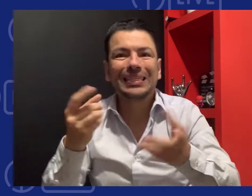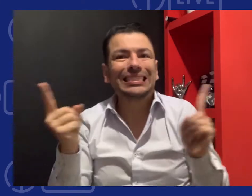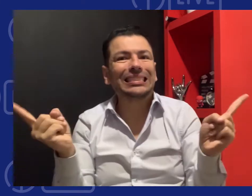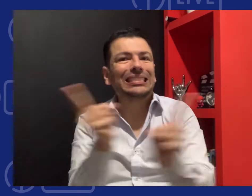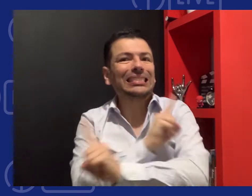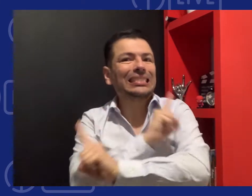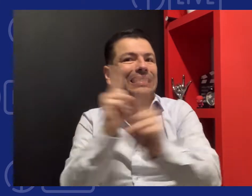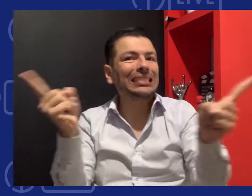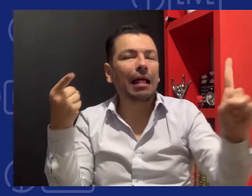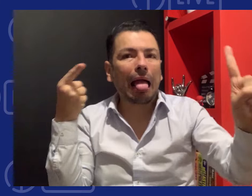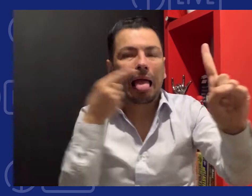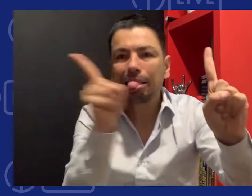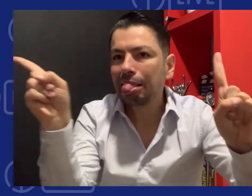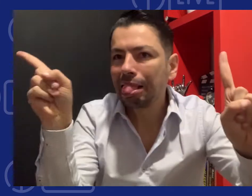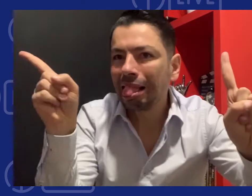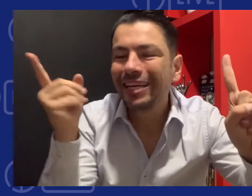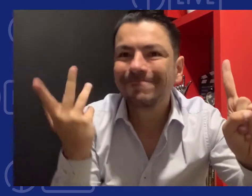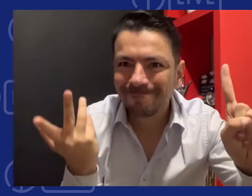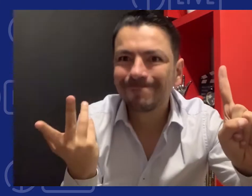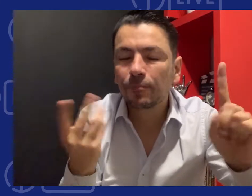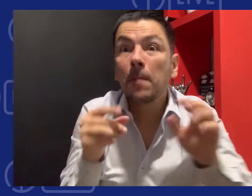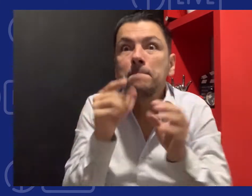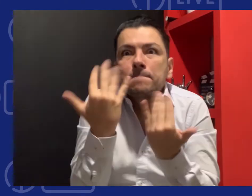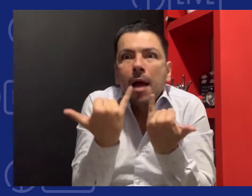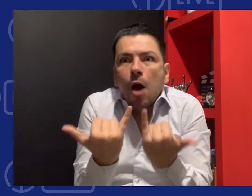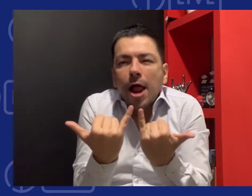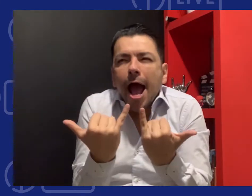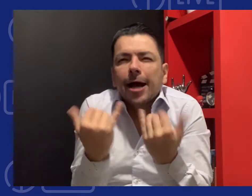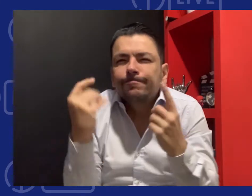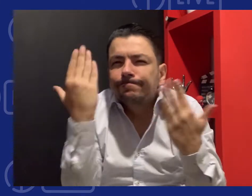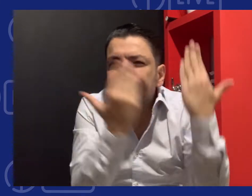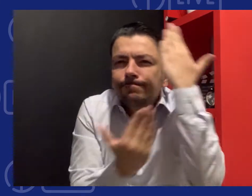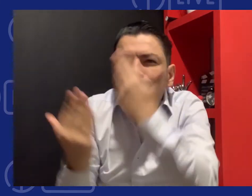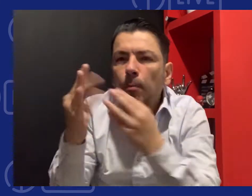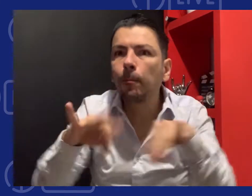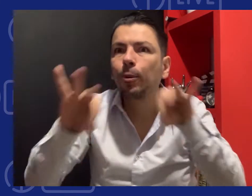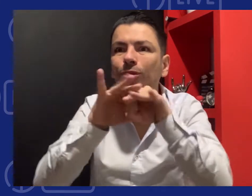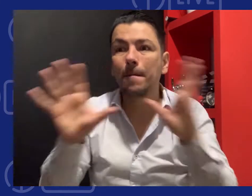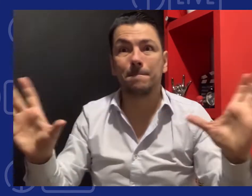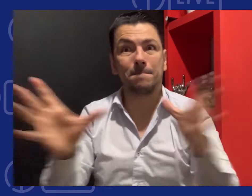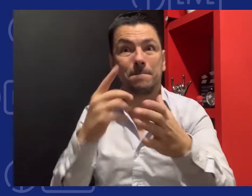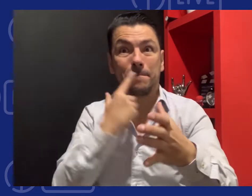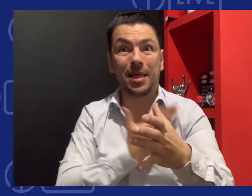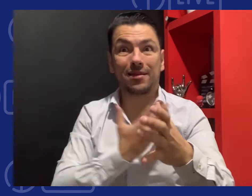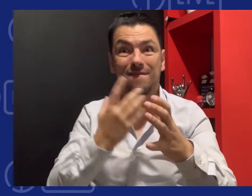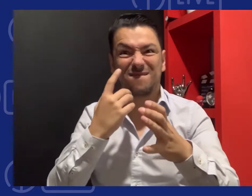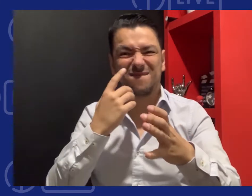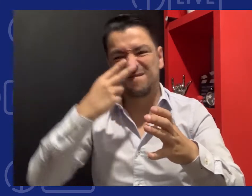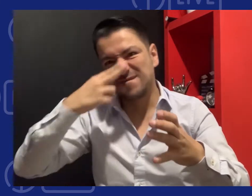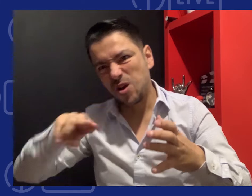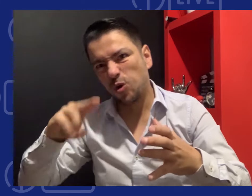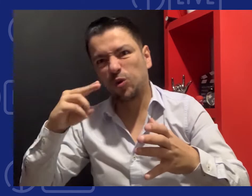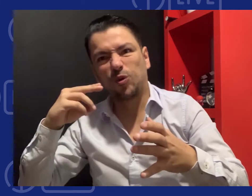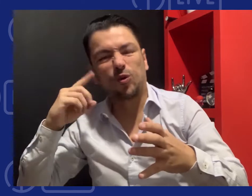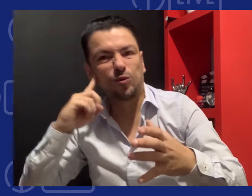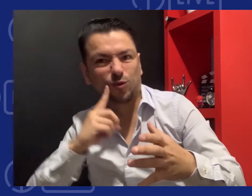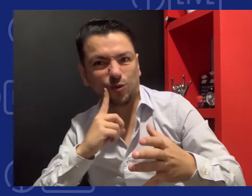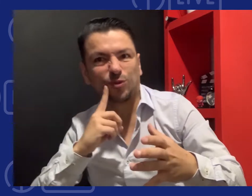cursos de manera gratuita. Pero así no es. Esa no es la realidad. Es importante que analicemos estos temas.